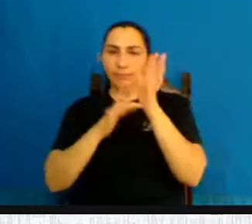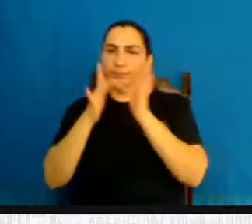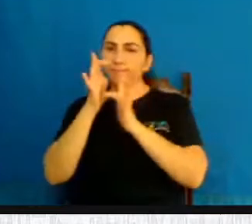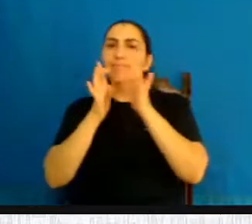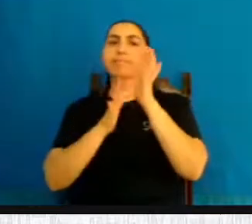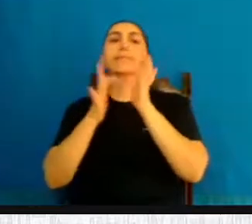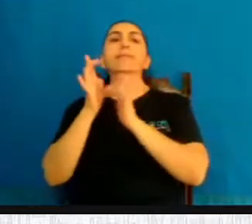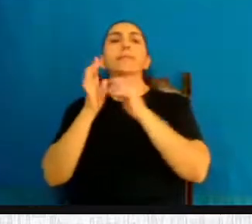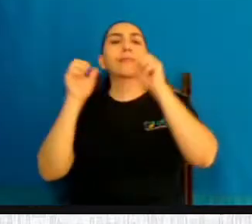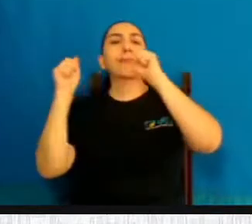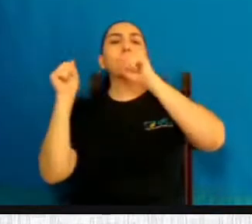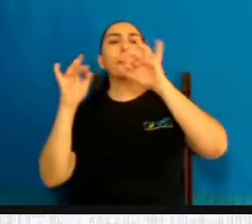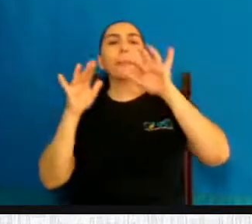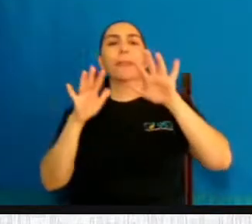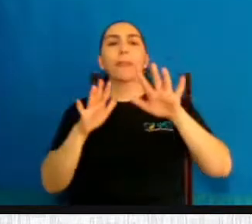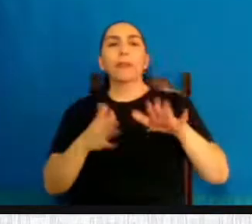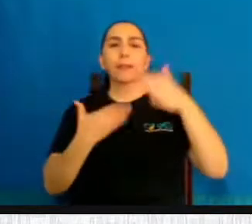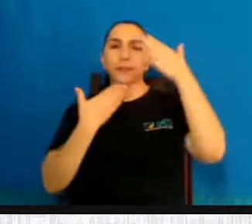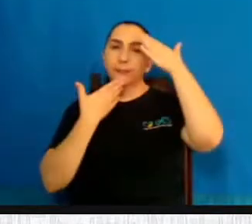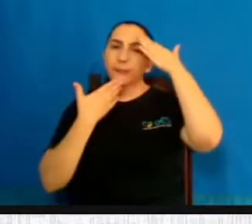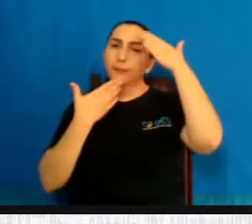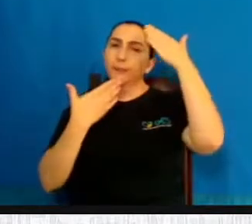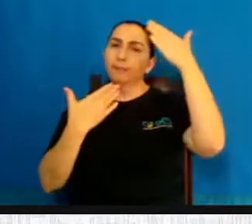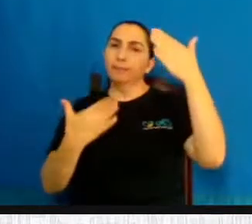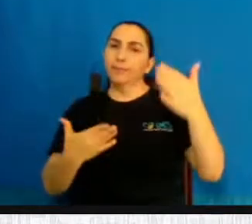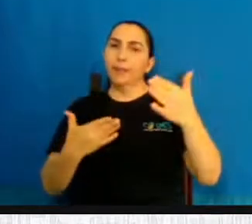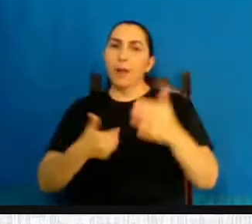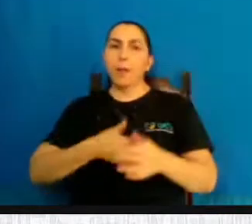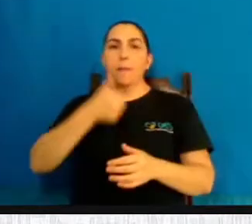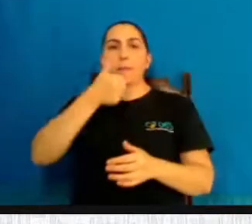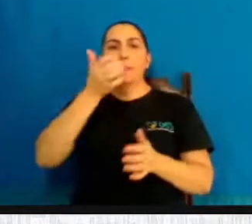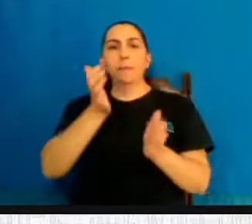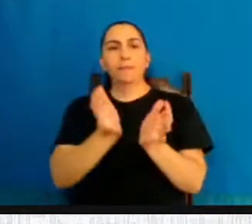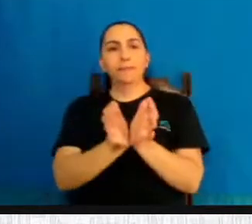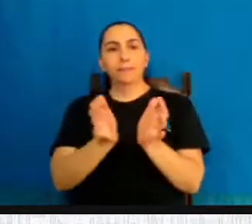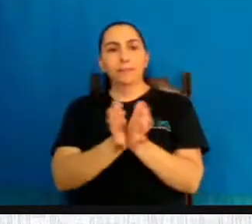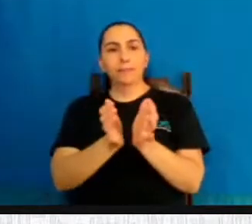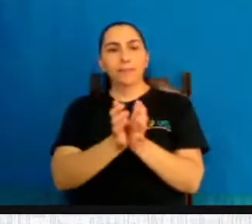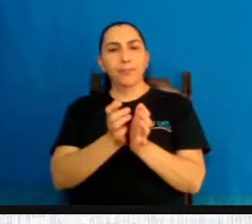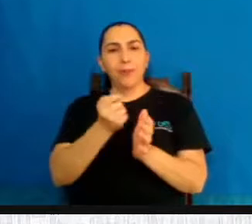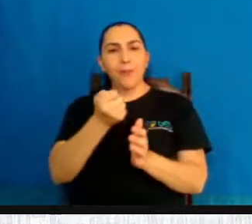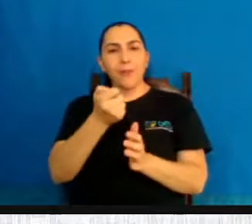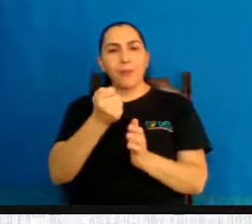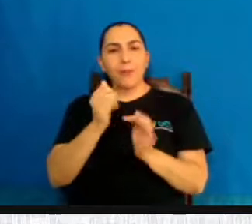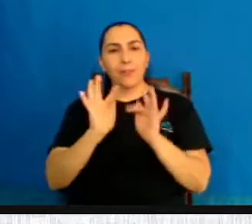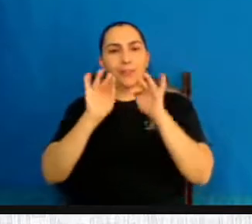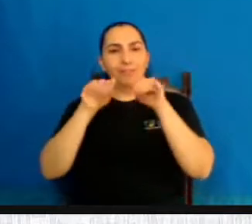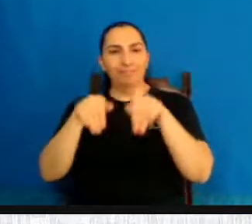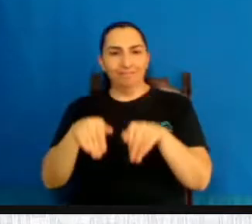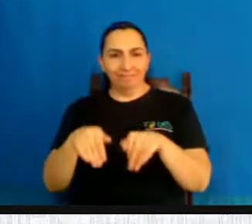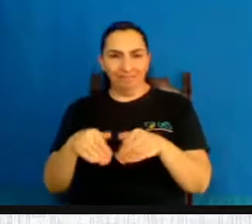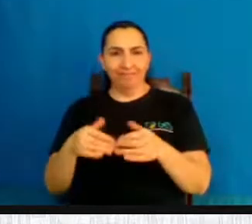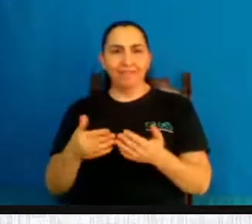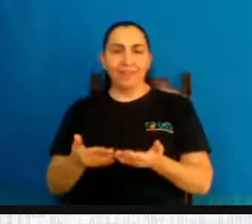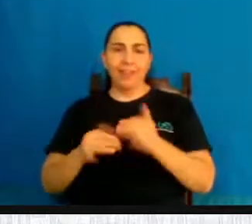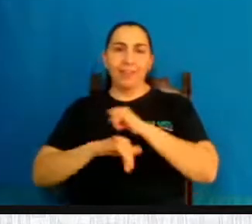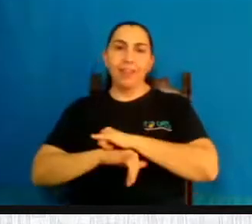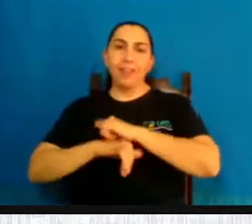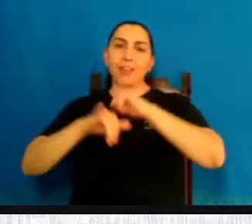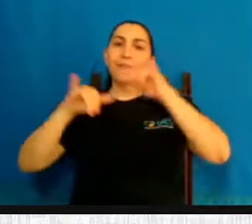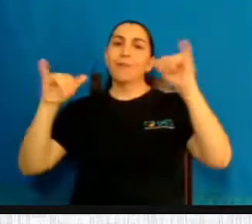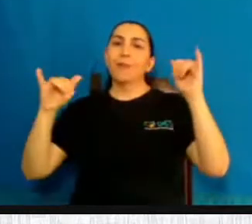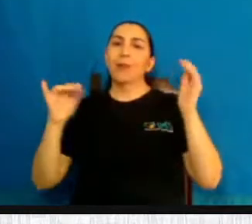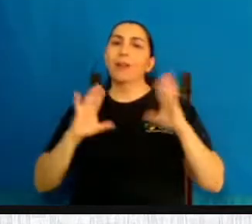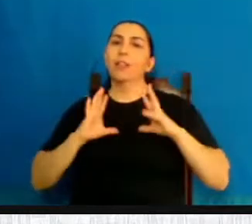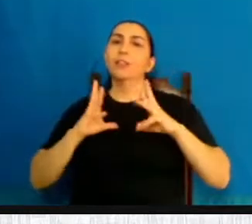por participar conosco aqui nessa primeira parte do nosso seminário de encerramento. Nós vamos informar, então, a todos que estão nos